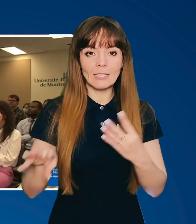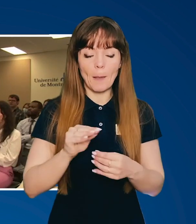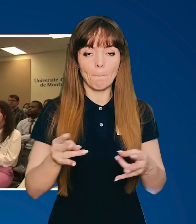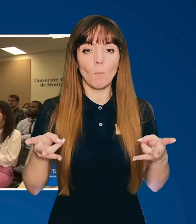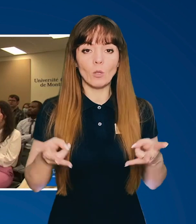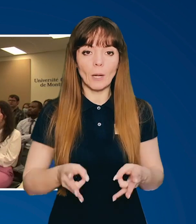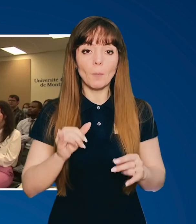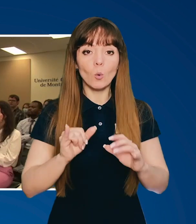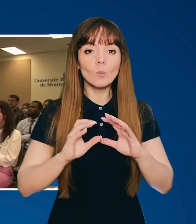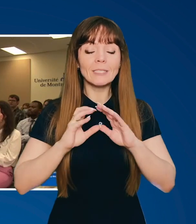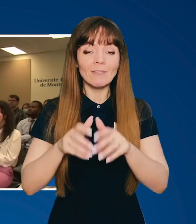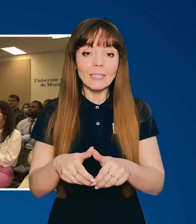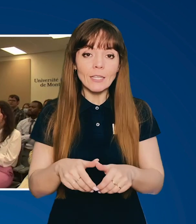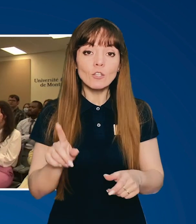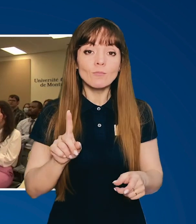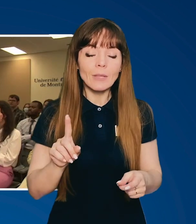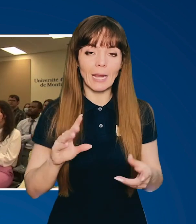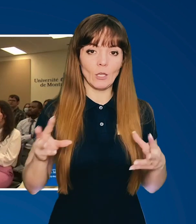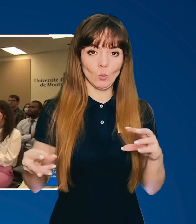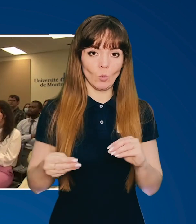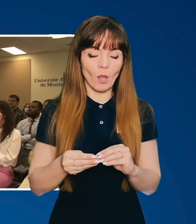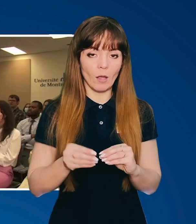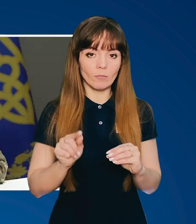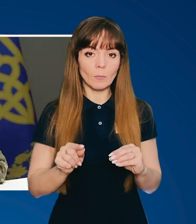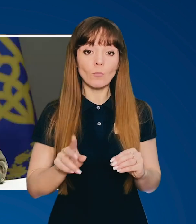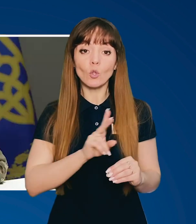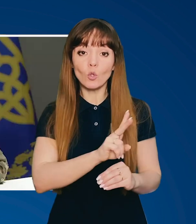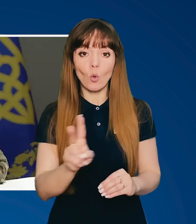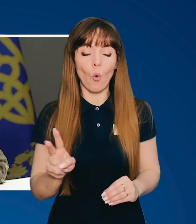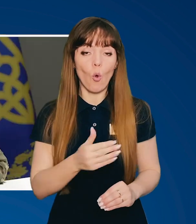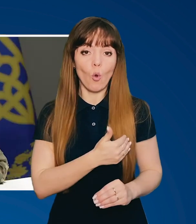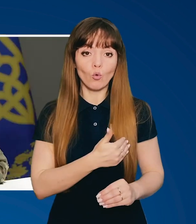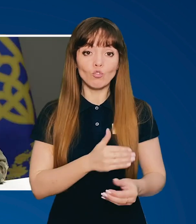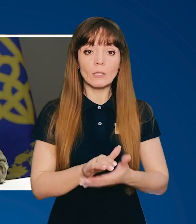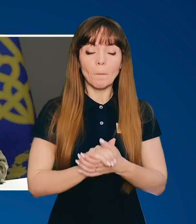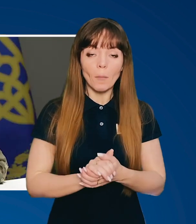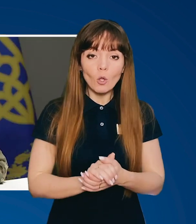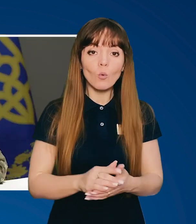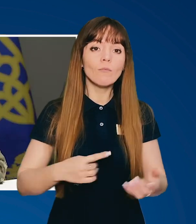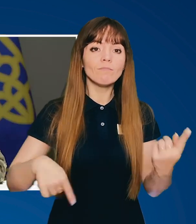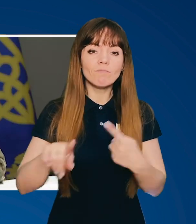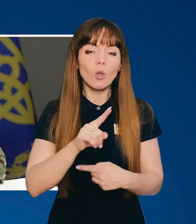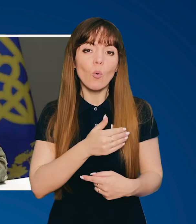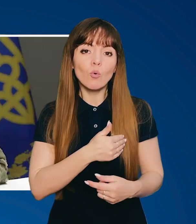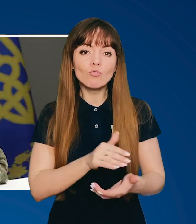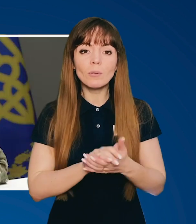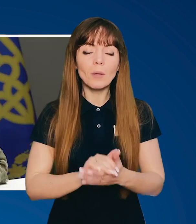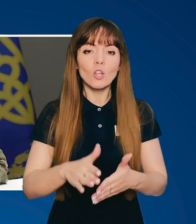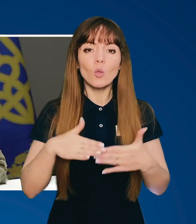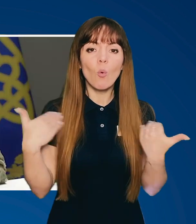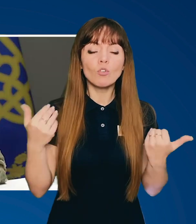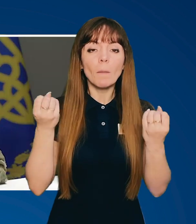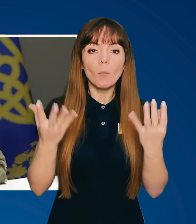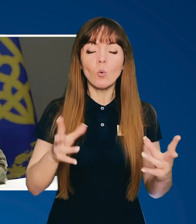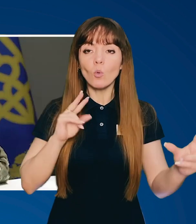Всім потрібен у світі результат. Всі, хто хочуть миру, вони хочуть миру. Вони не хочуть про це просто